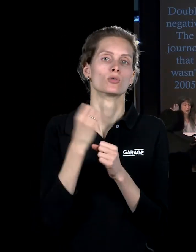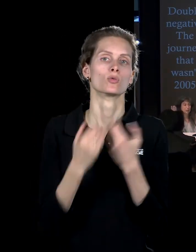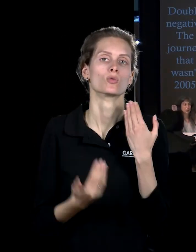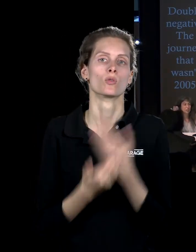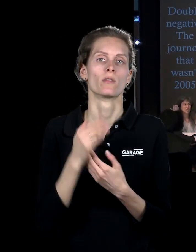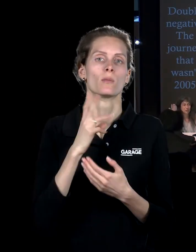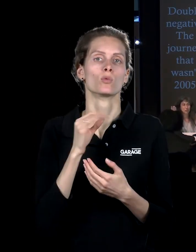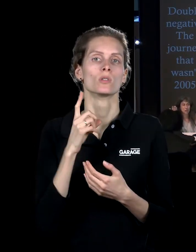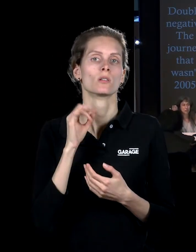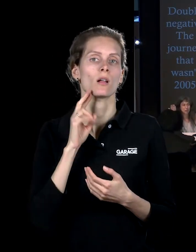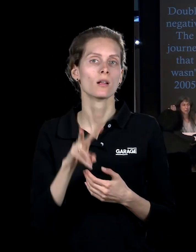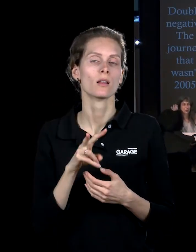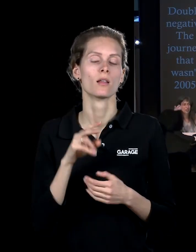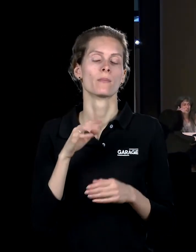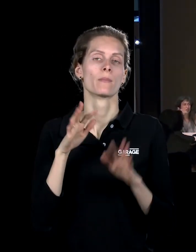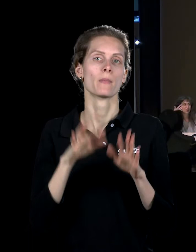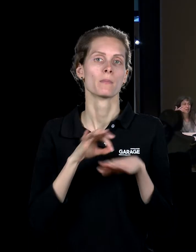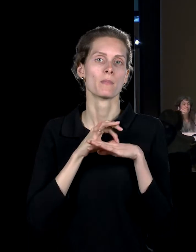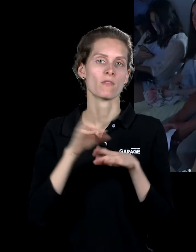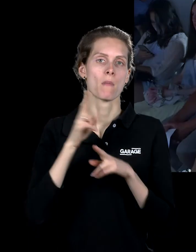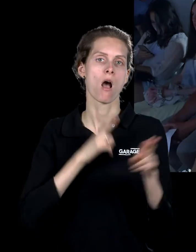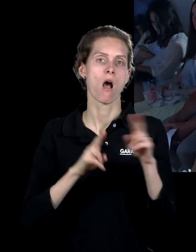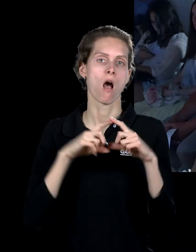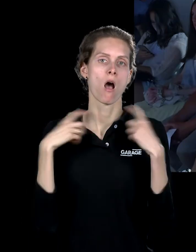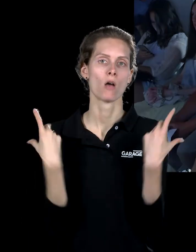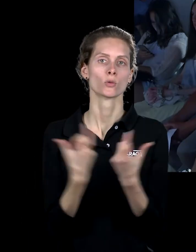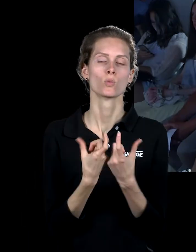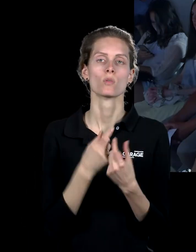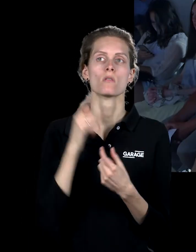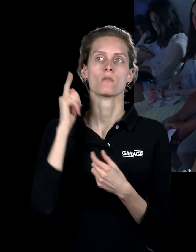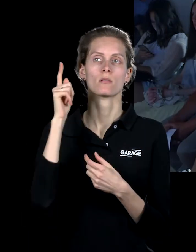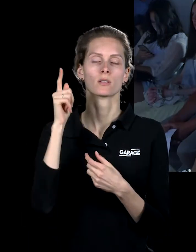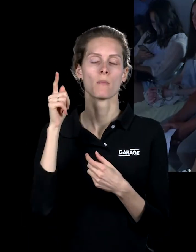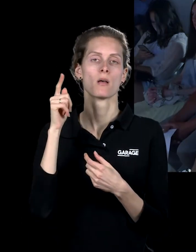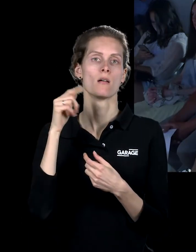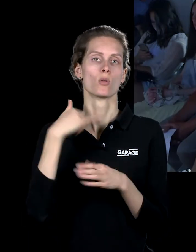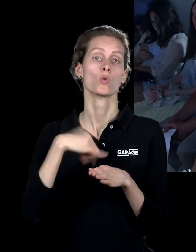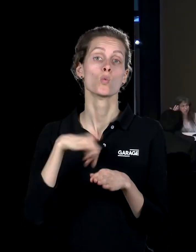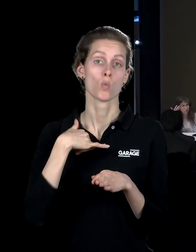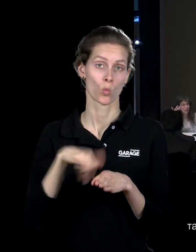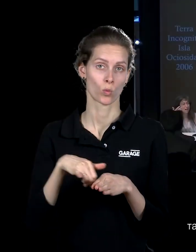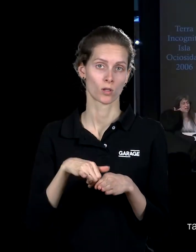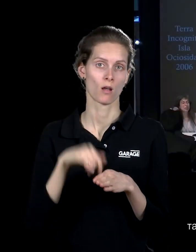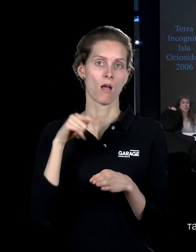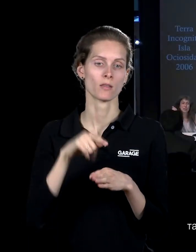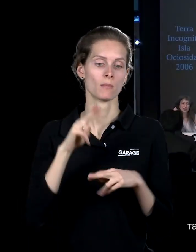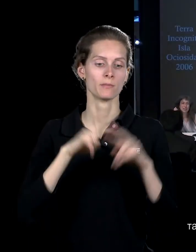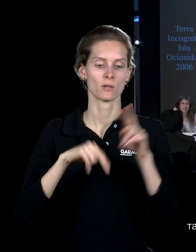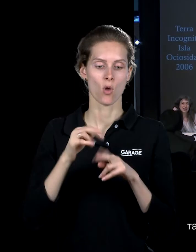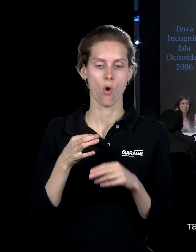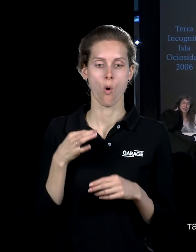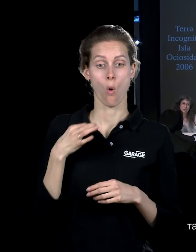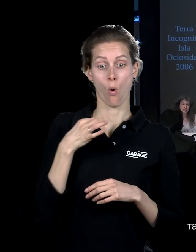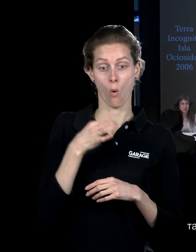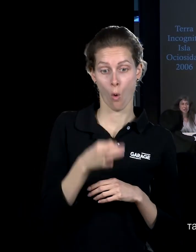на водоёме в Сентрал Парке в Нью-Йорке, где выстраивается декорация вот этого острова, записанного при помощи звука. Потом эта